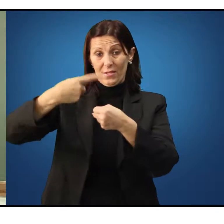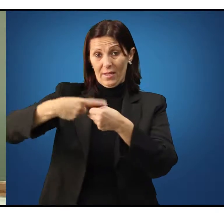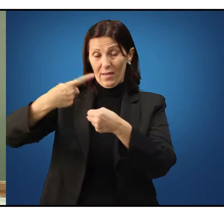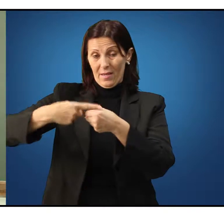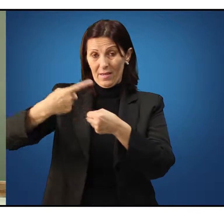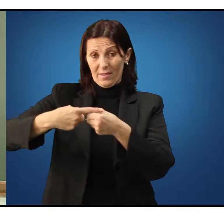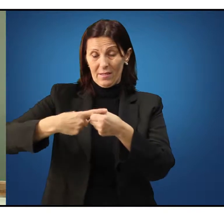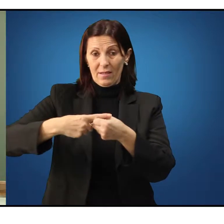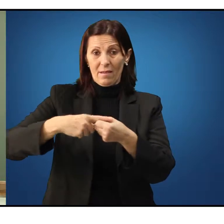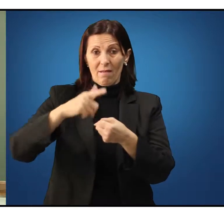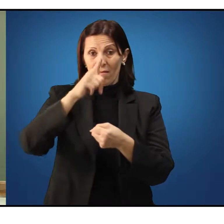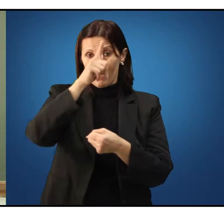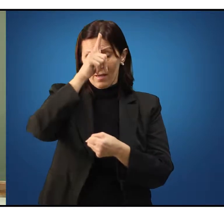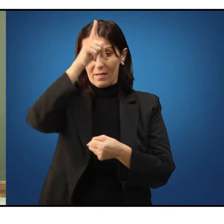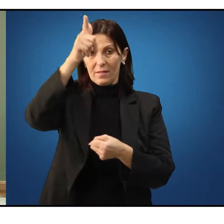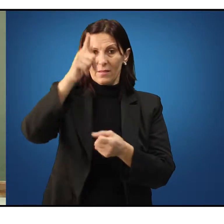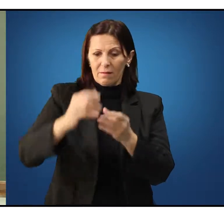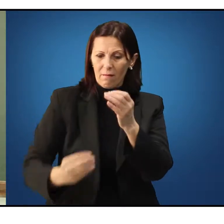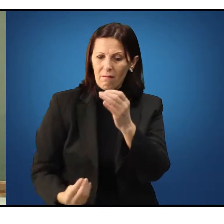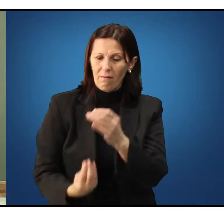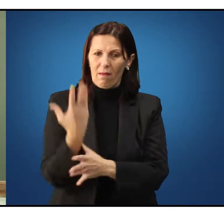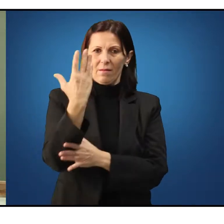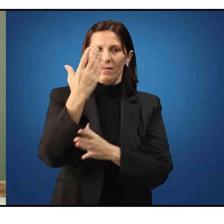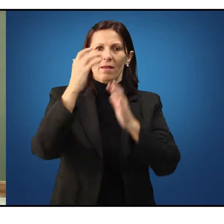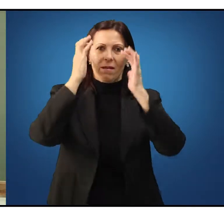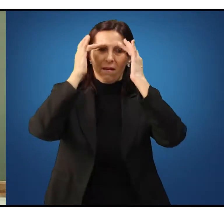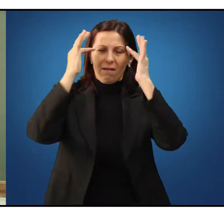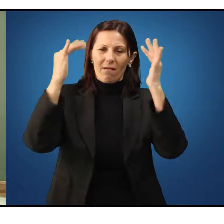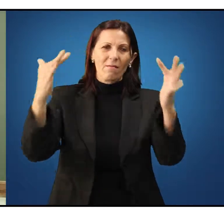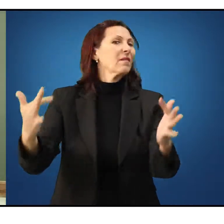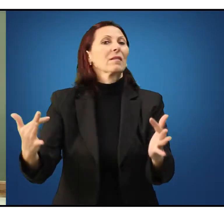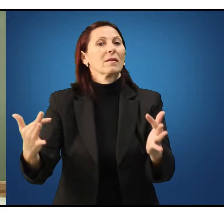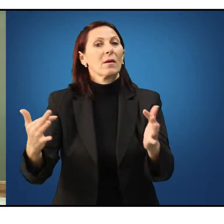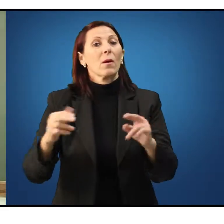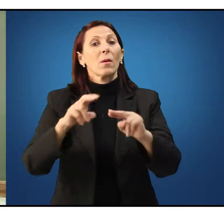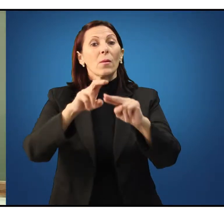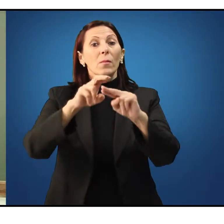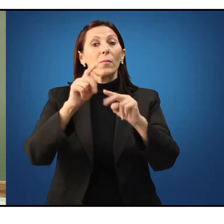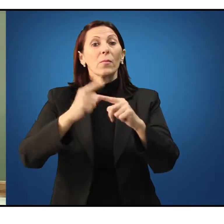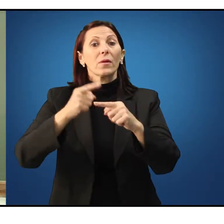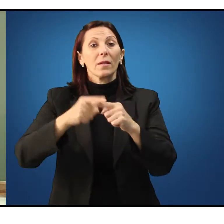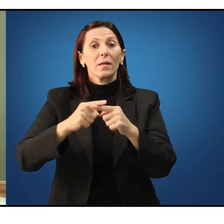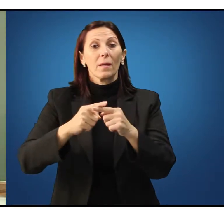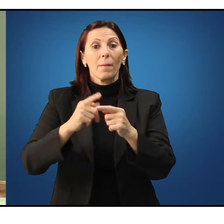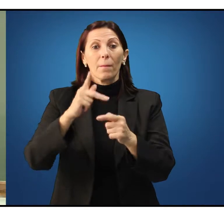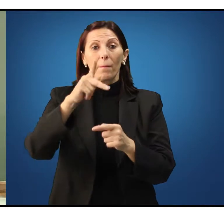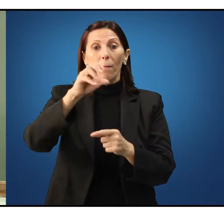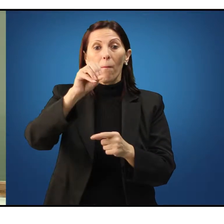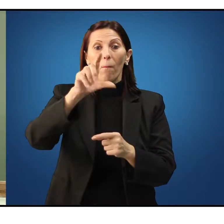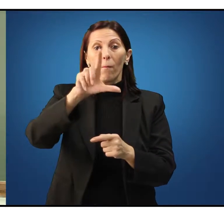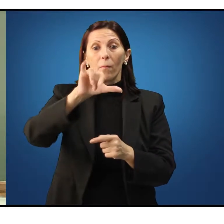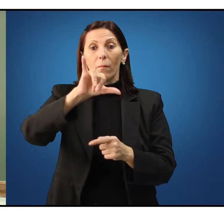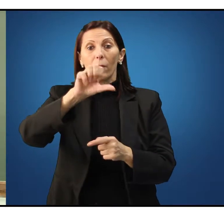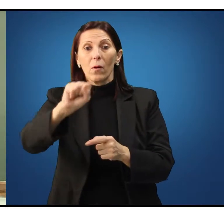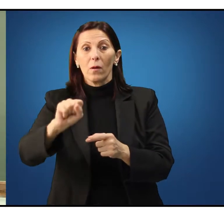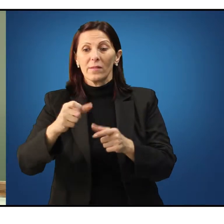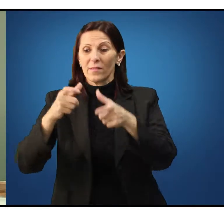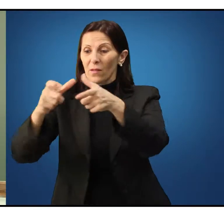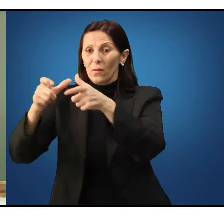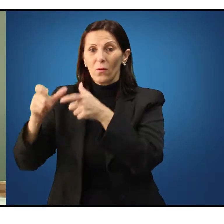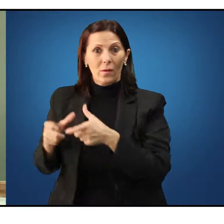É na polis que nasce a filosofia porque a polis é o espaço do debate e